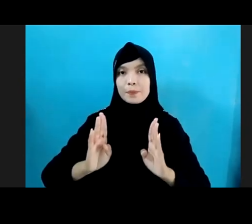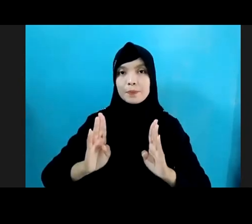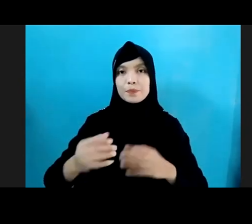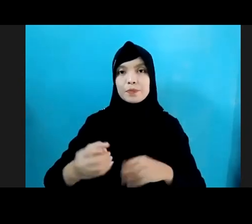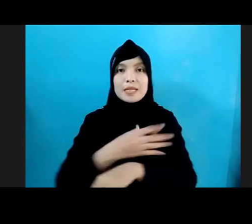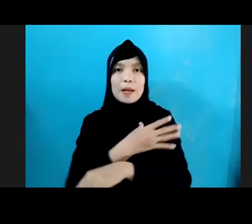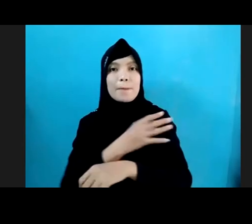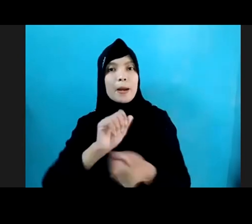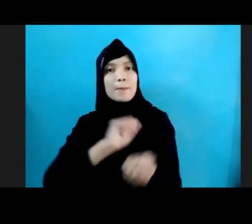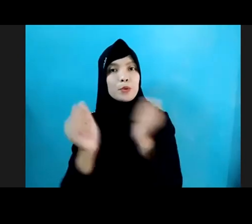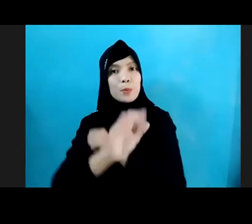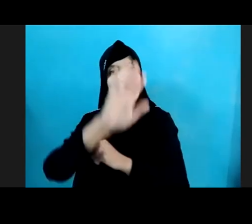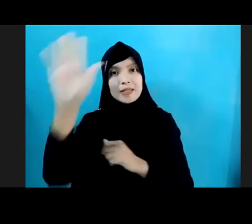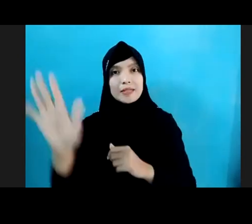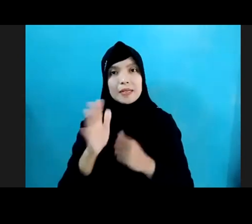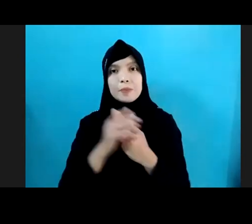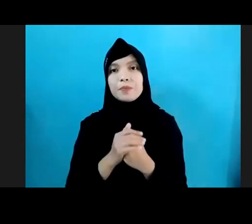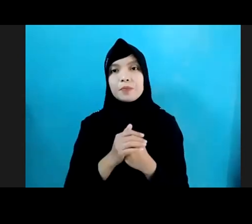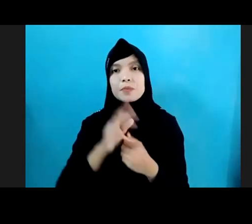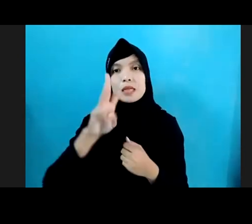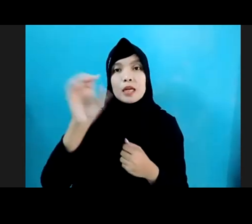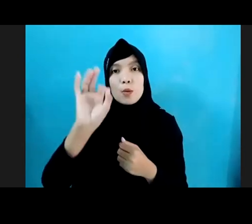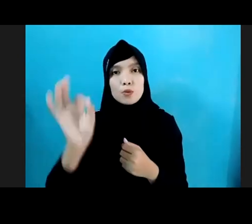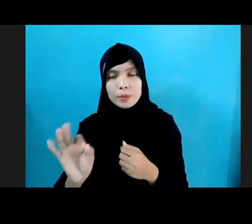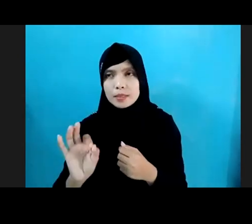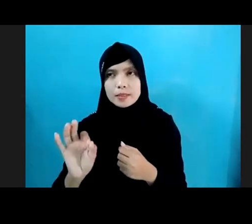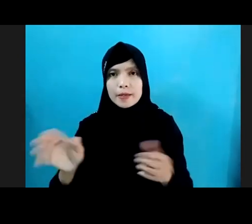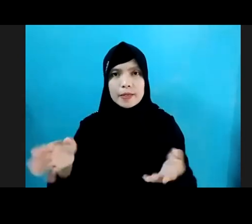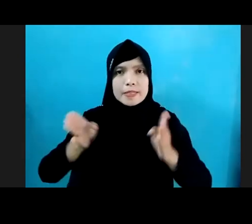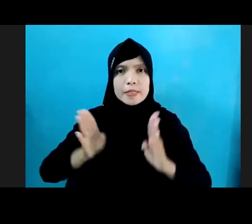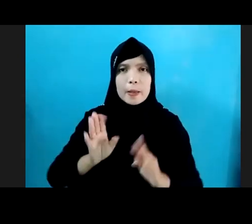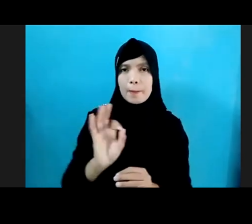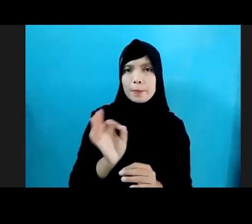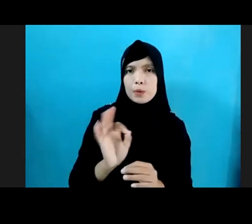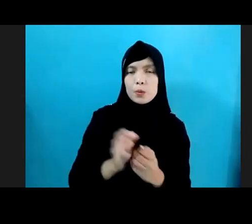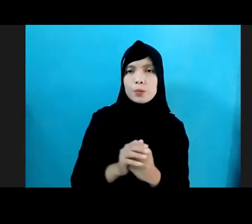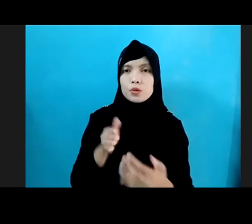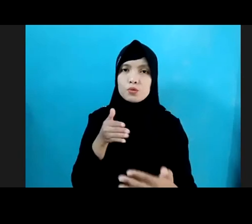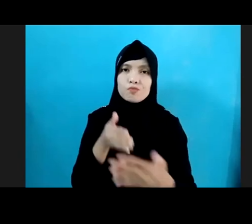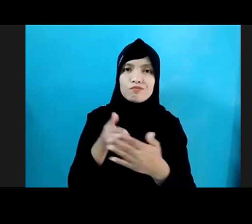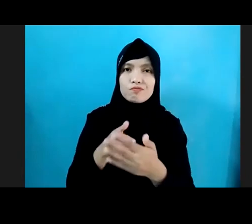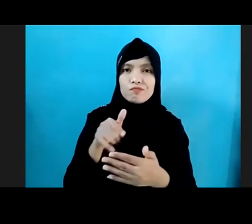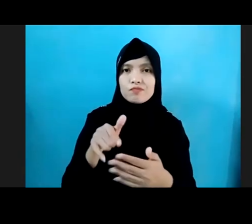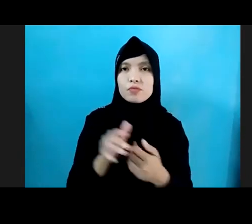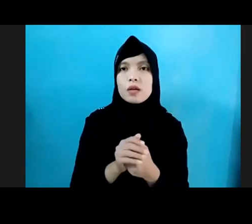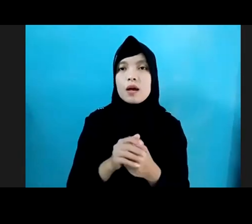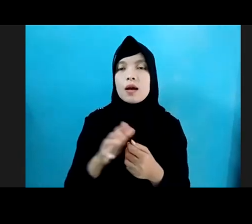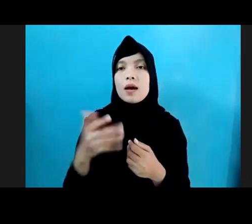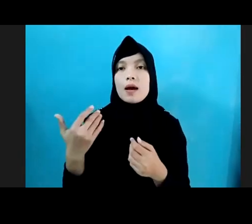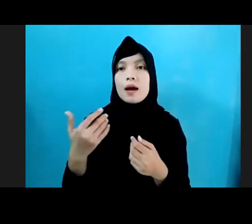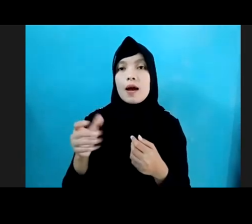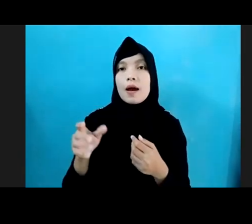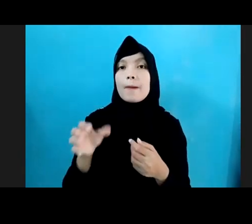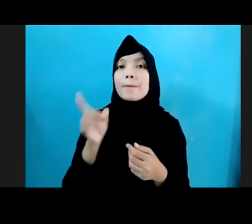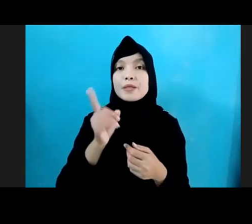Sedangkan 30% Yang Belum Siap Mencurahkan Hambatannya Adalah Berup Adanya Fasilitas